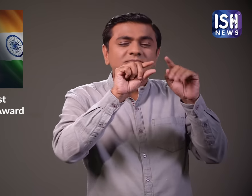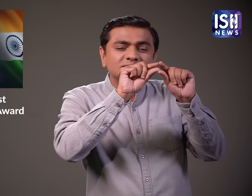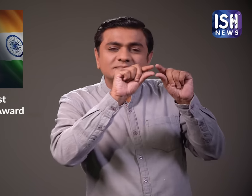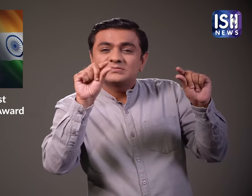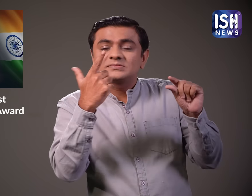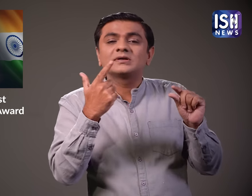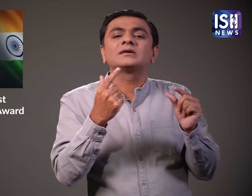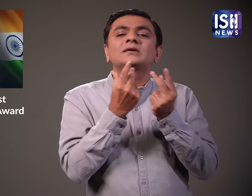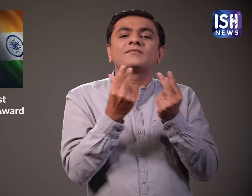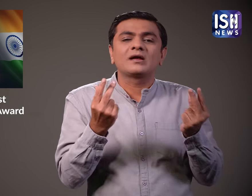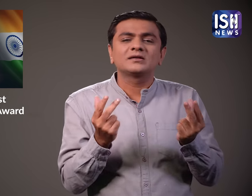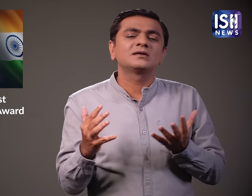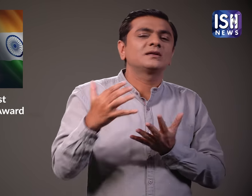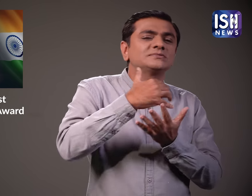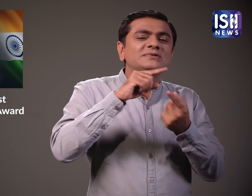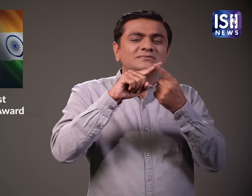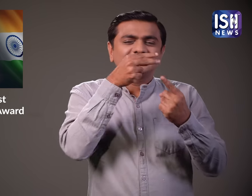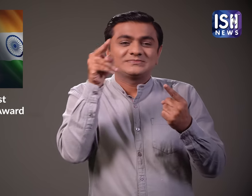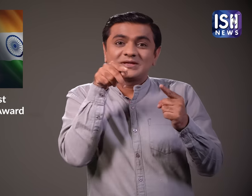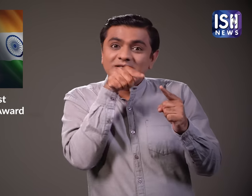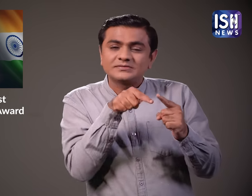कलेक्टर्स एडिशन अभी तक लॉंच नहीं हुआ है